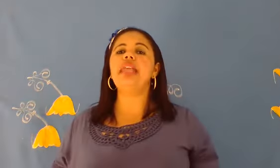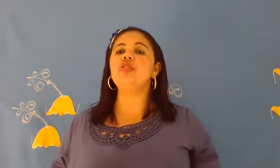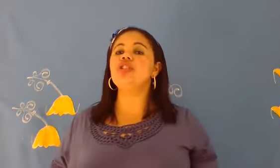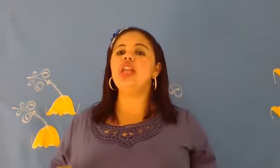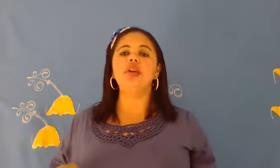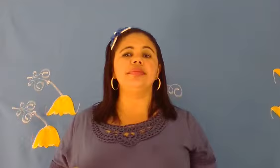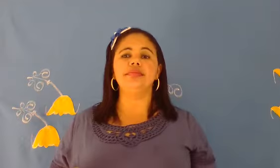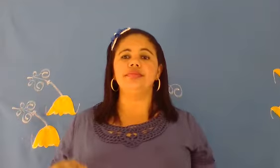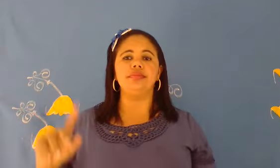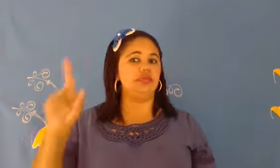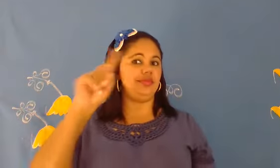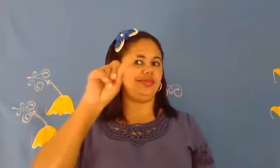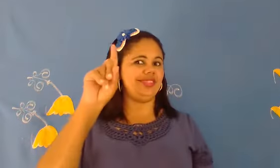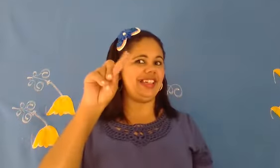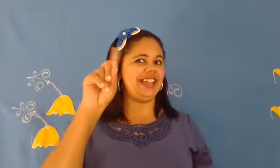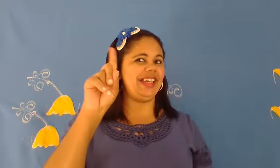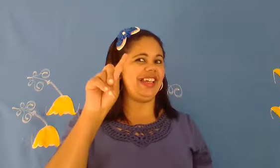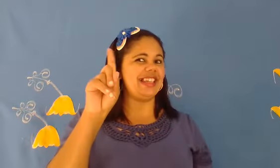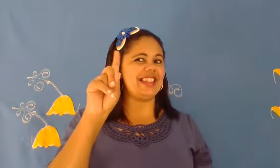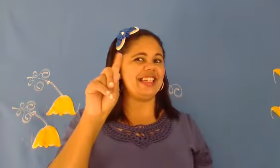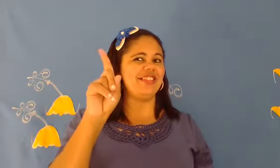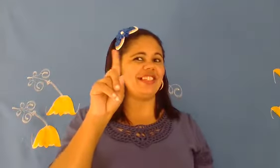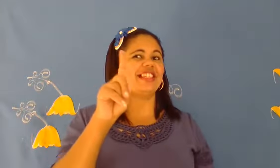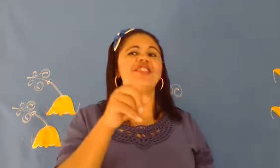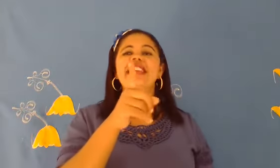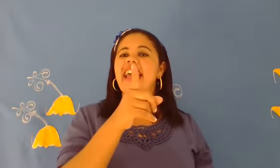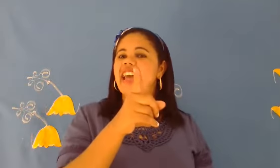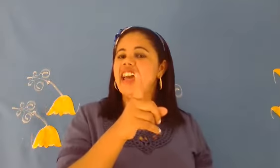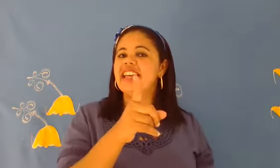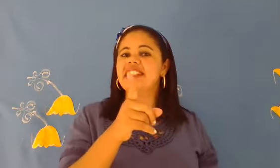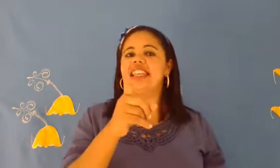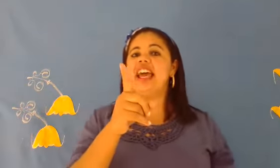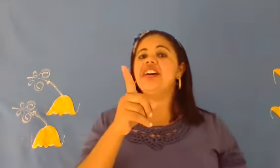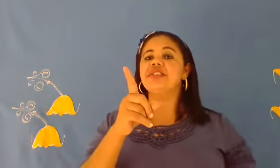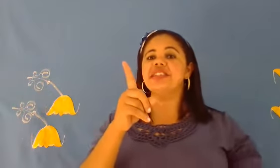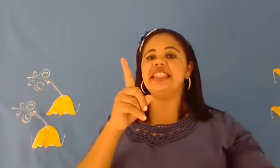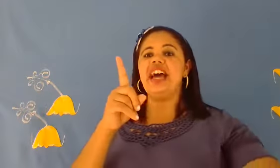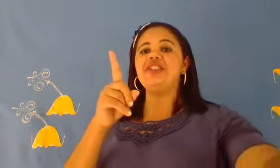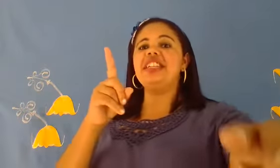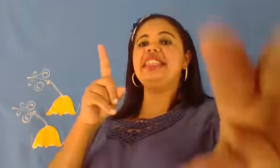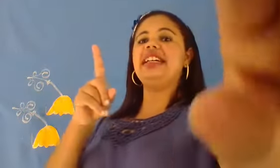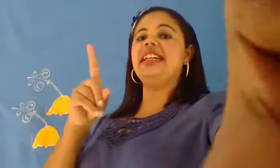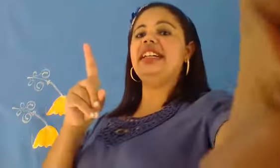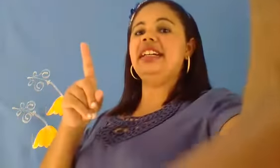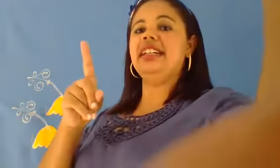sinal de não. Esse daqui vocês conhecem, né? O sinal de não.